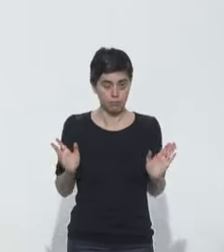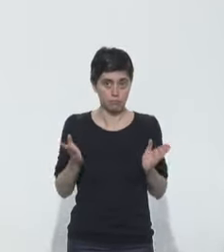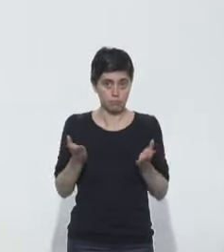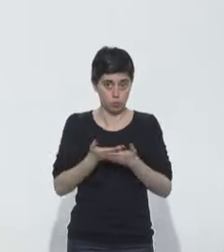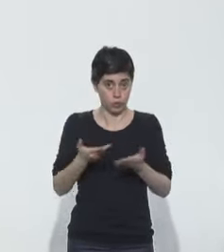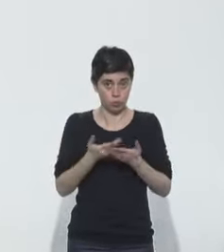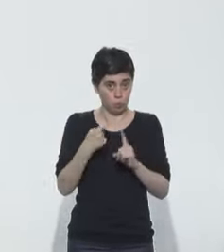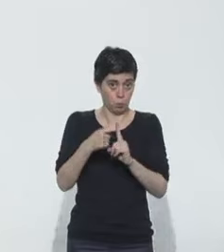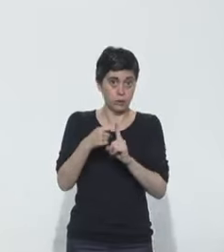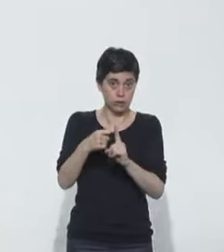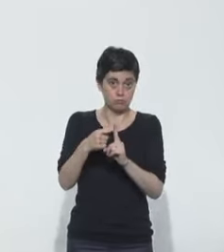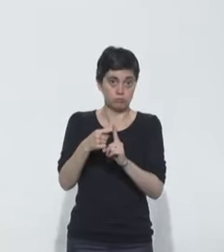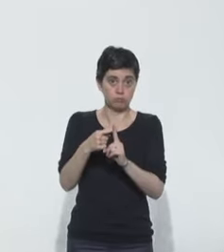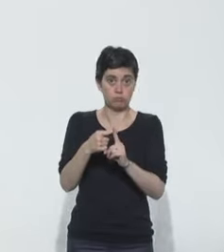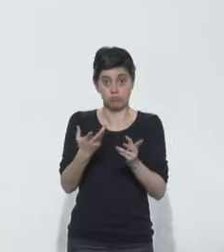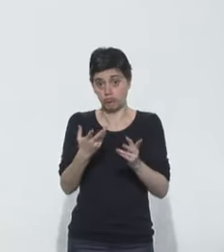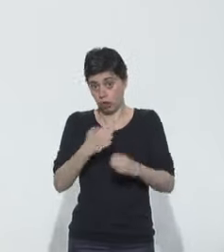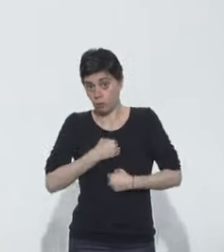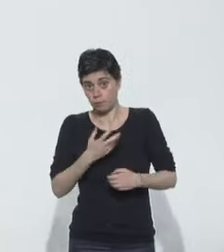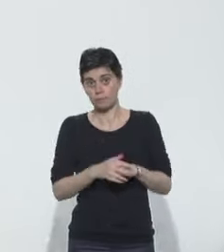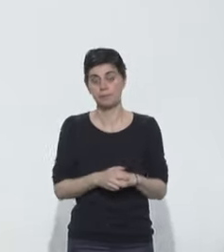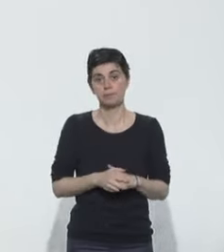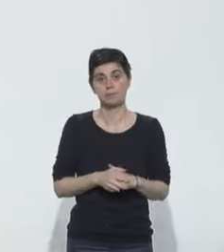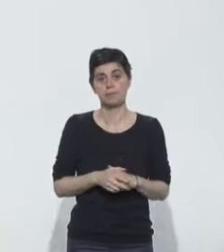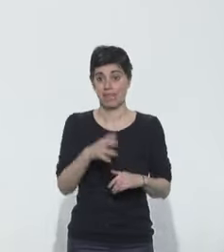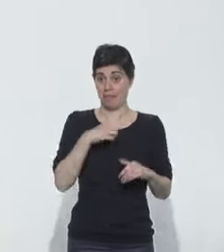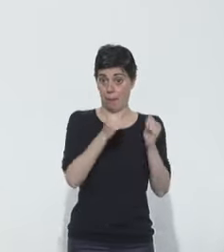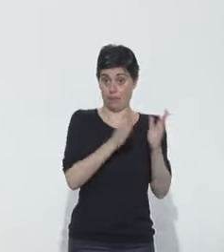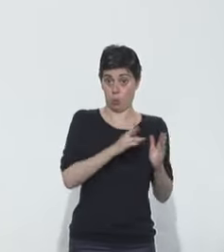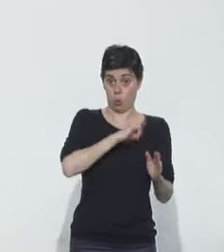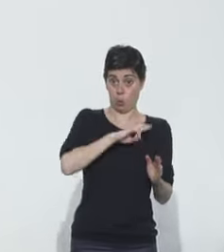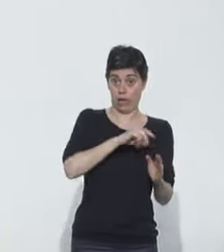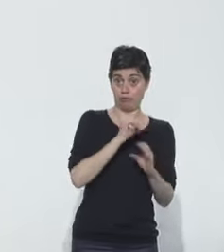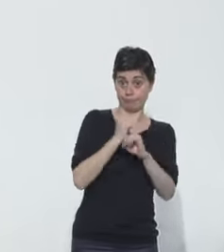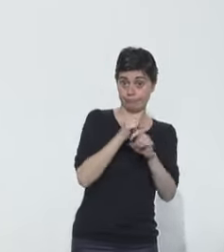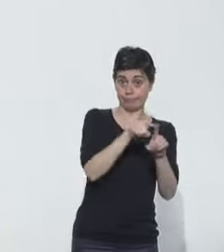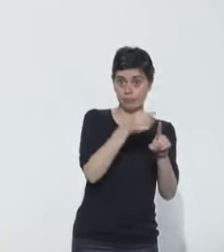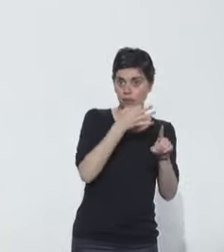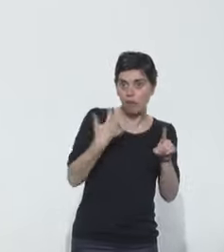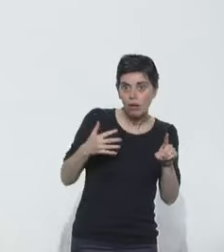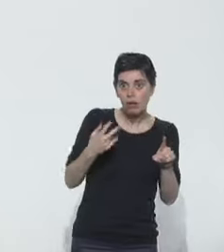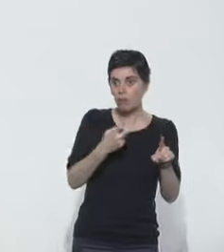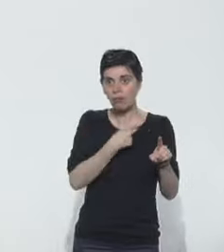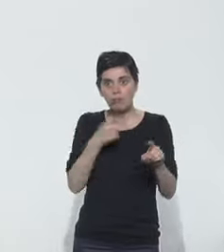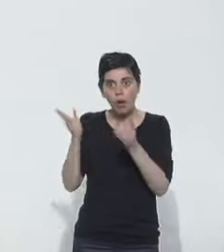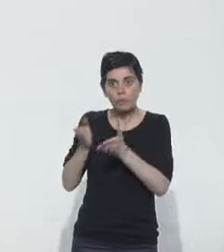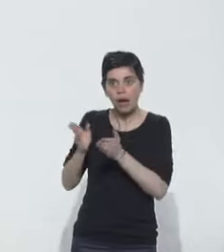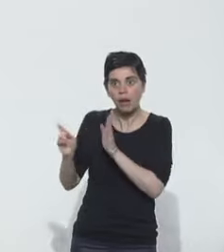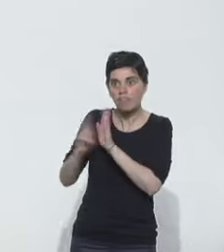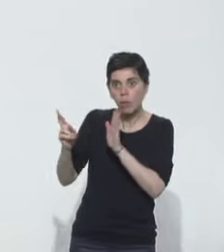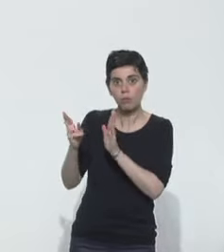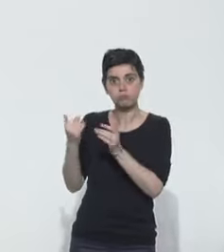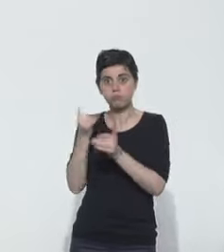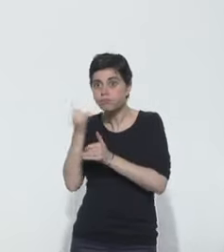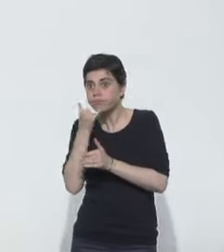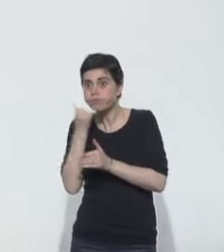qui nous convenait. Mais certaines EHPAD signalaient leur difficulté à trouver un médecin référent, à avoir un contact